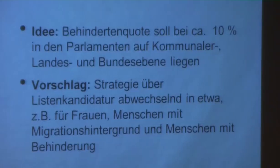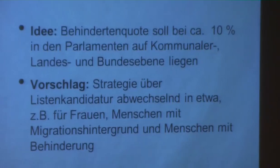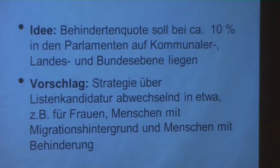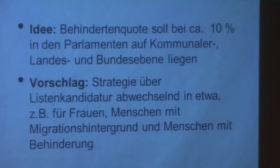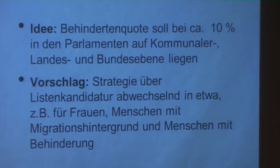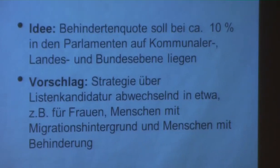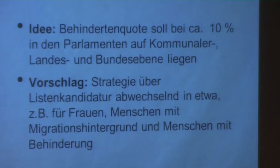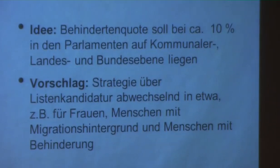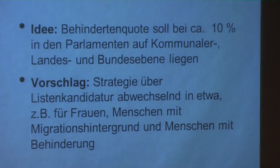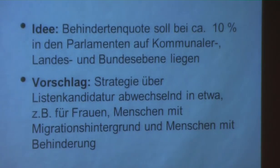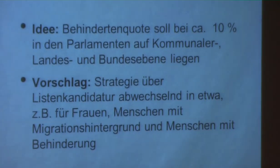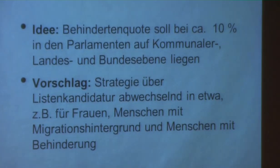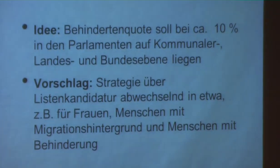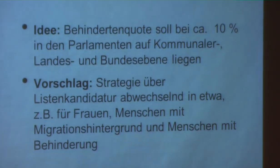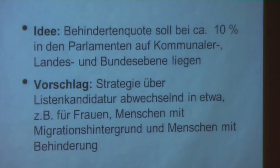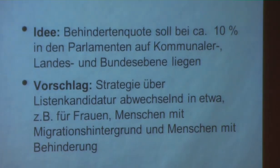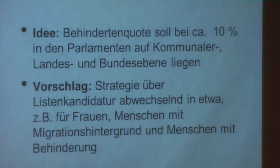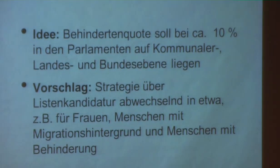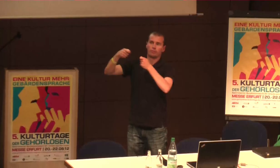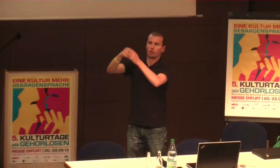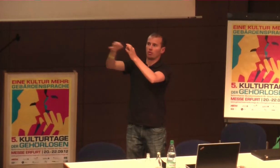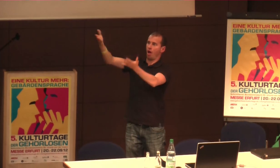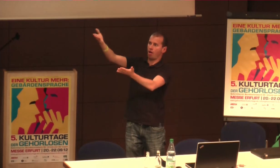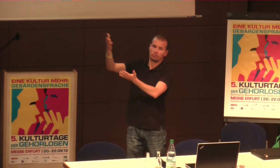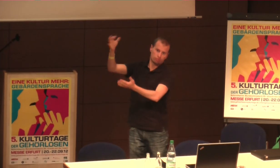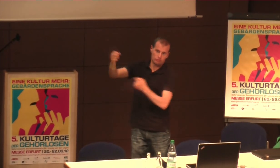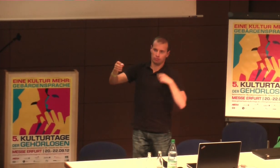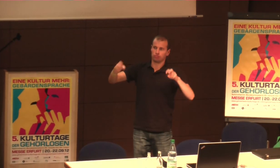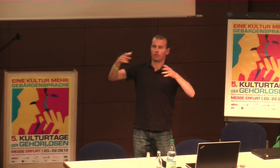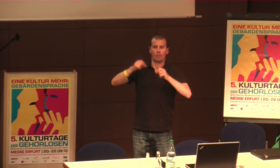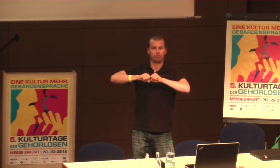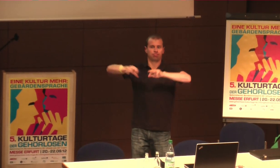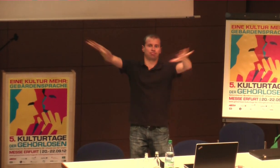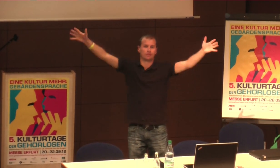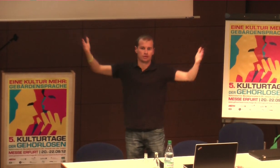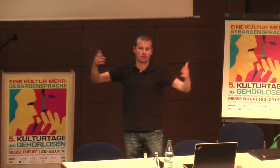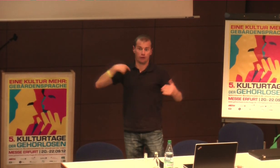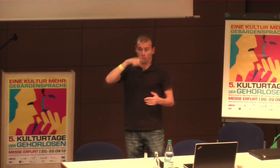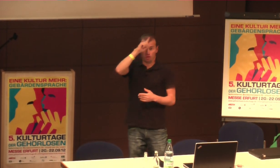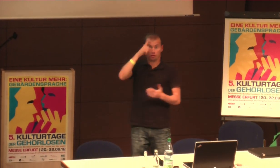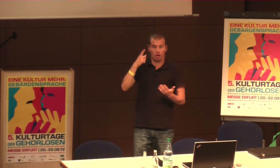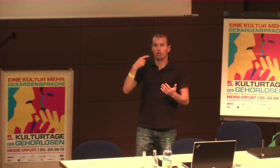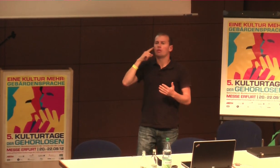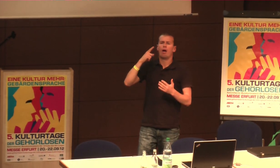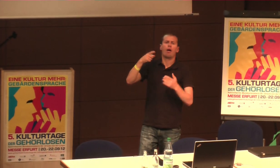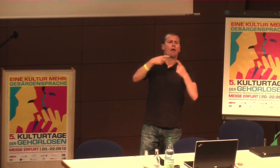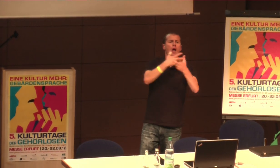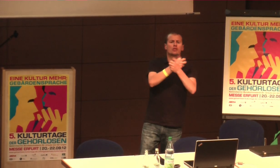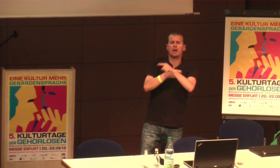verschiedenen Abgeordneten, je nachdem, wie viel es gibt. Und sie schaffen würde, wäre das dann auch